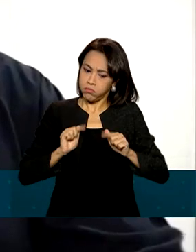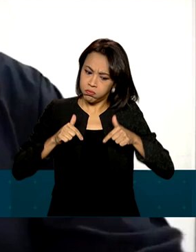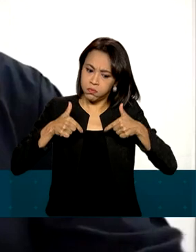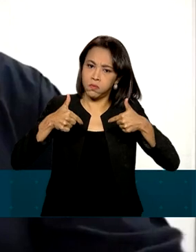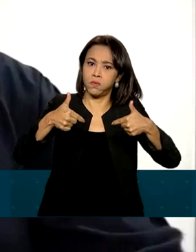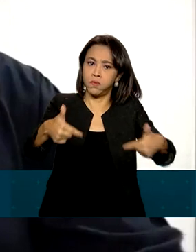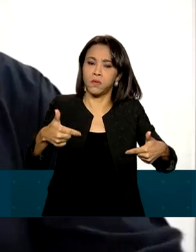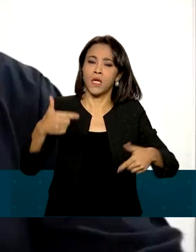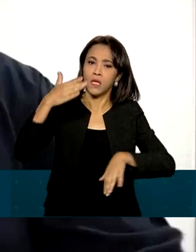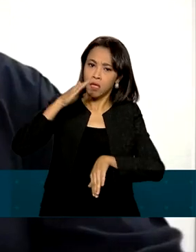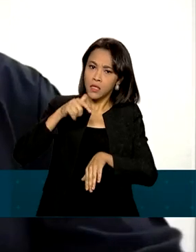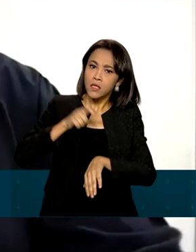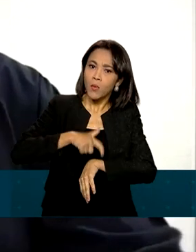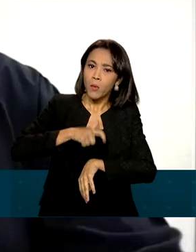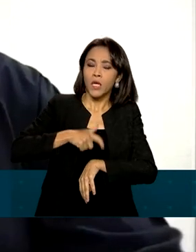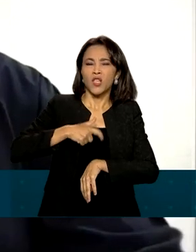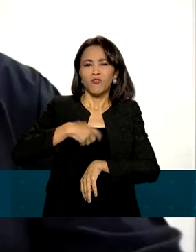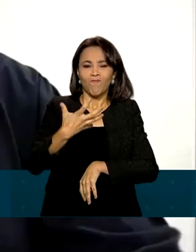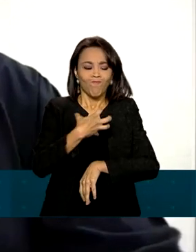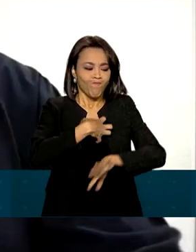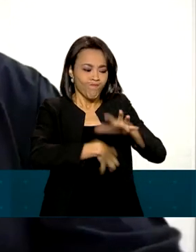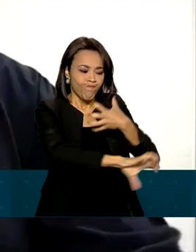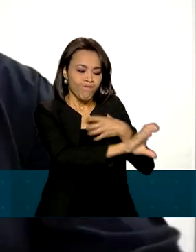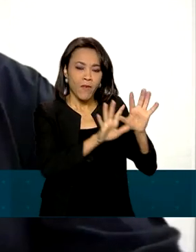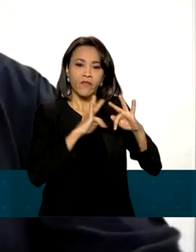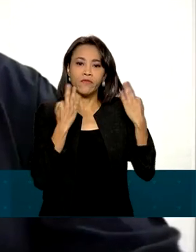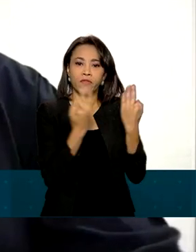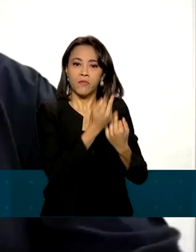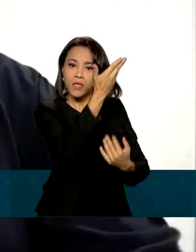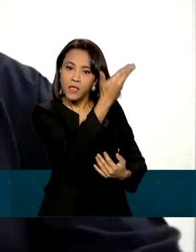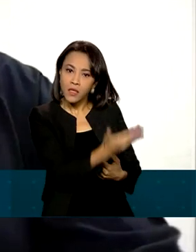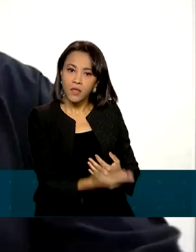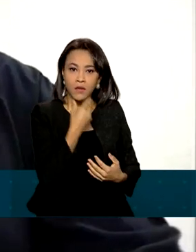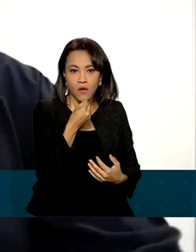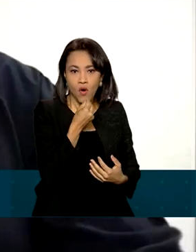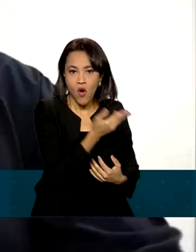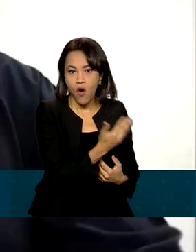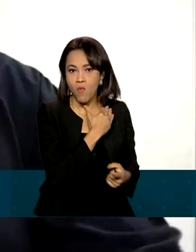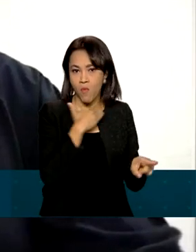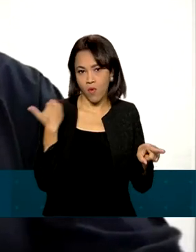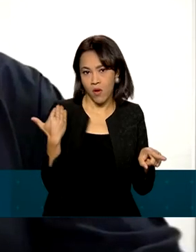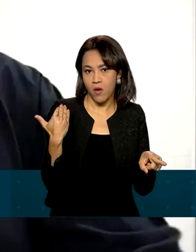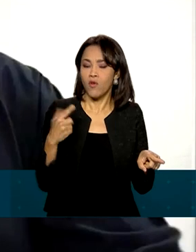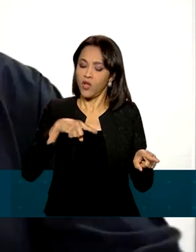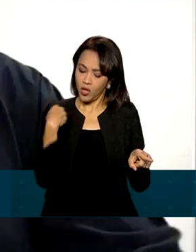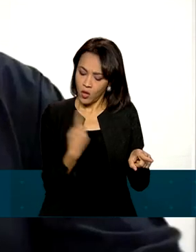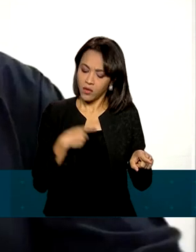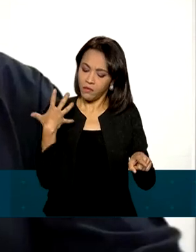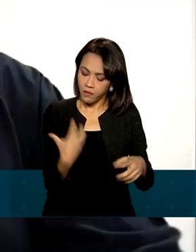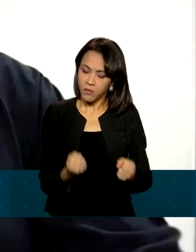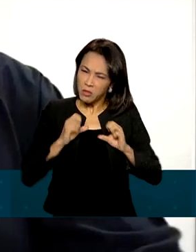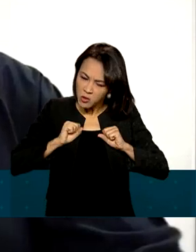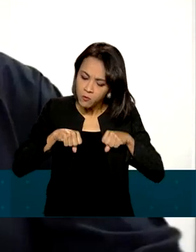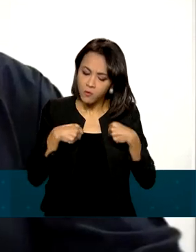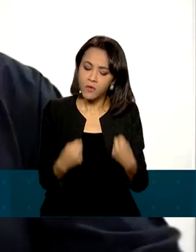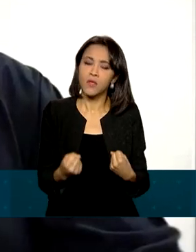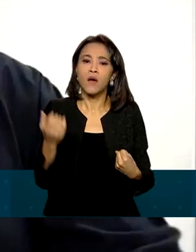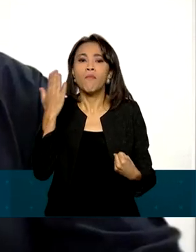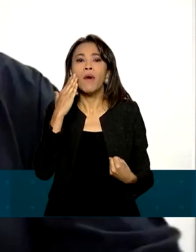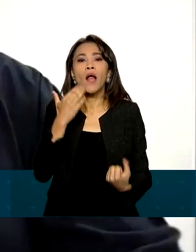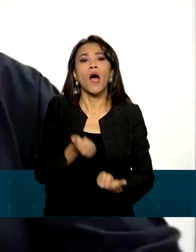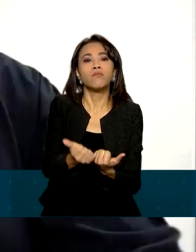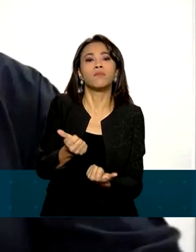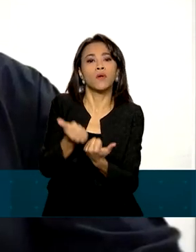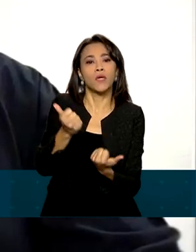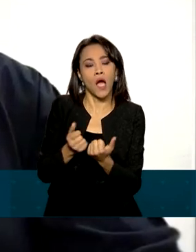momento, nós solidarizamos com a família e amigos do senhor Genivaldo e não mediremos esforços para colaborar com